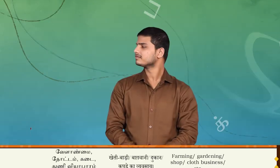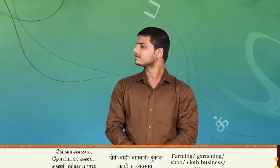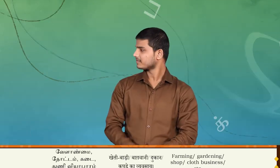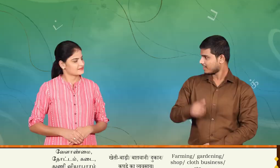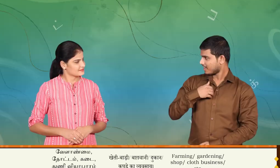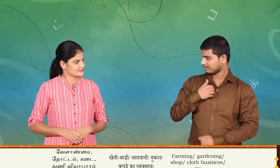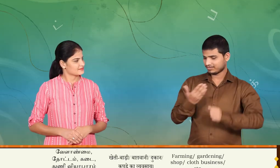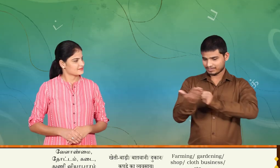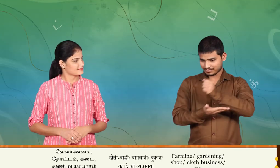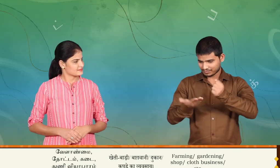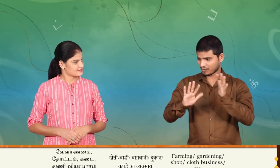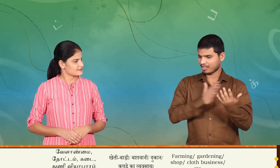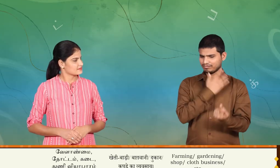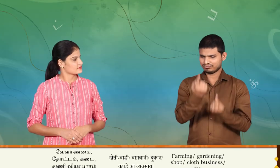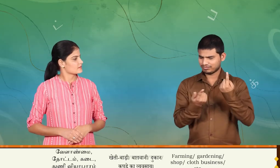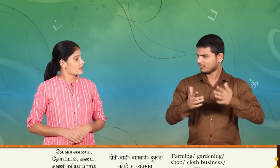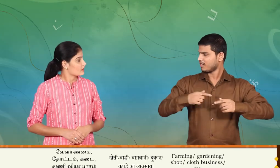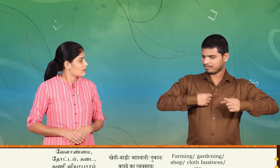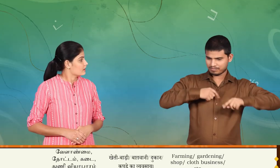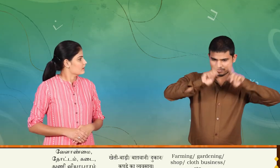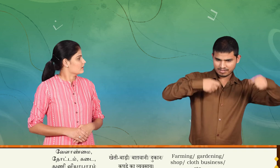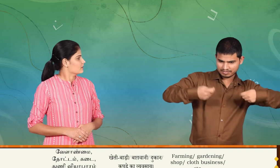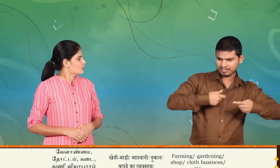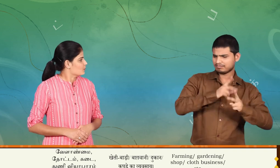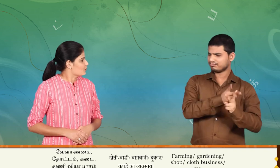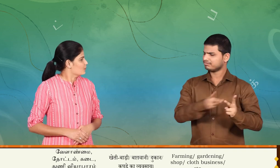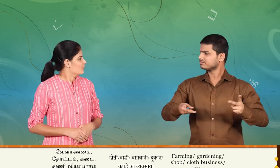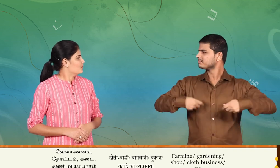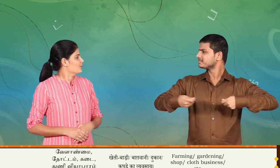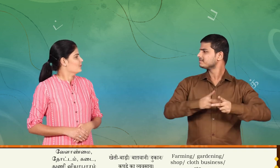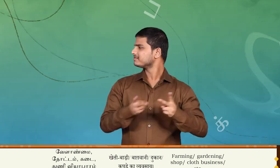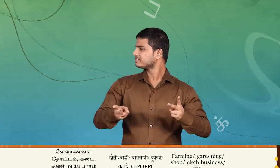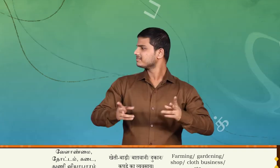வேலான்மை, தோட்டம், கடை, துனி வியாபாரம் போன்றவை